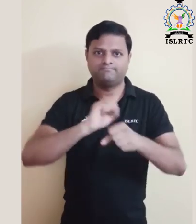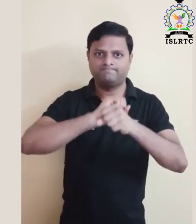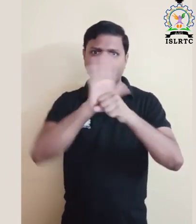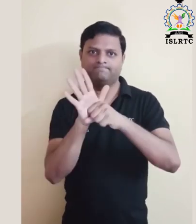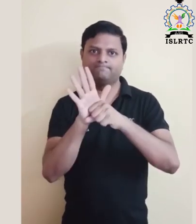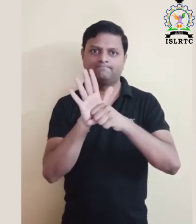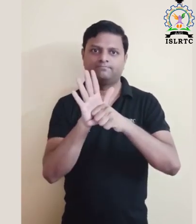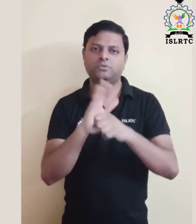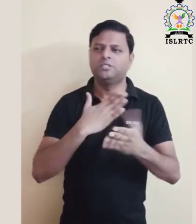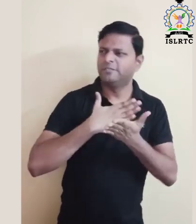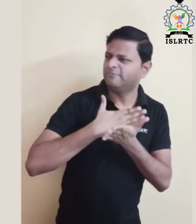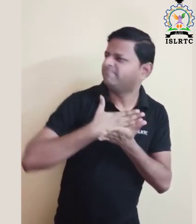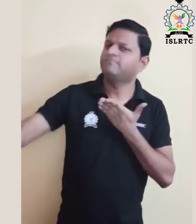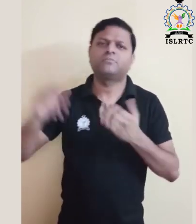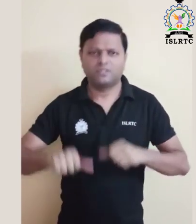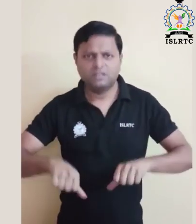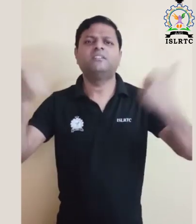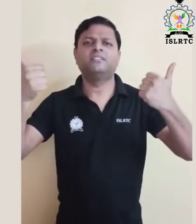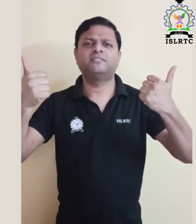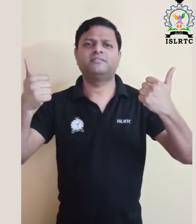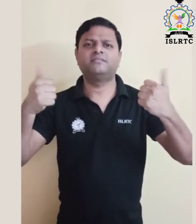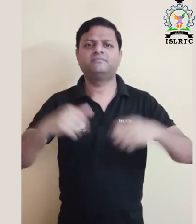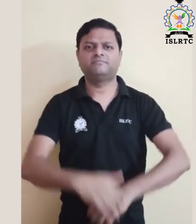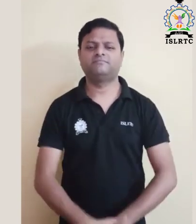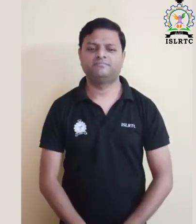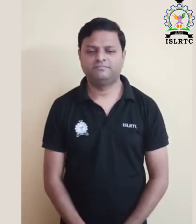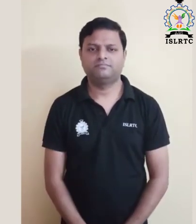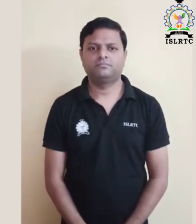हम सब साथ मिलकर कोरोना वाइरस से लड़ सकते हैं